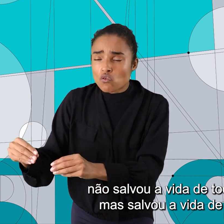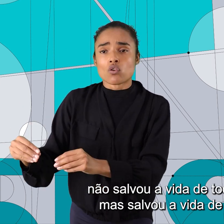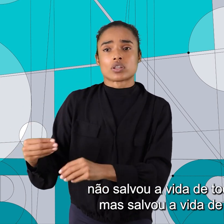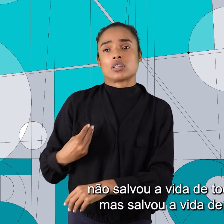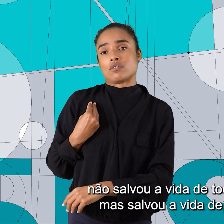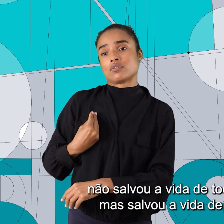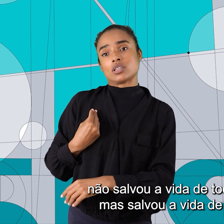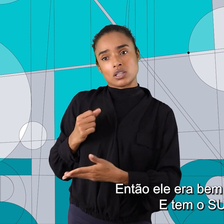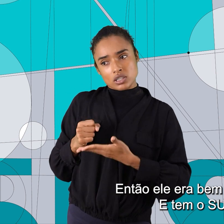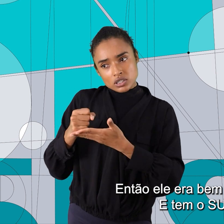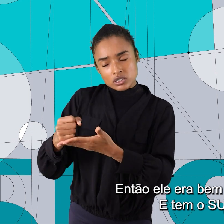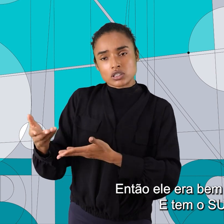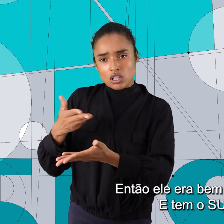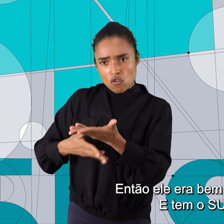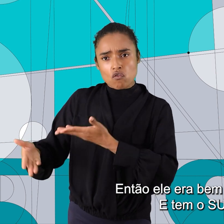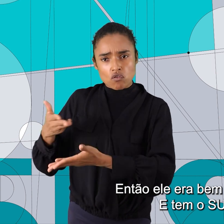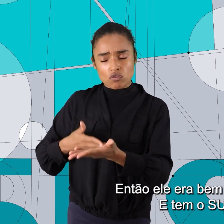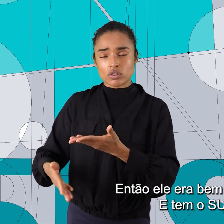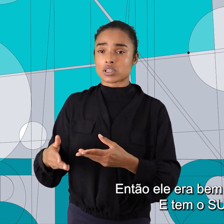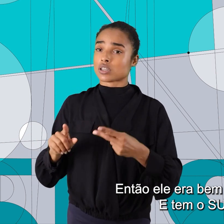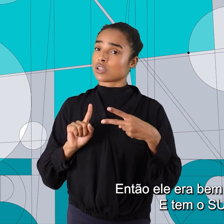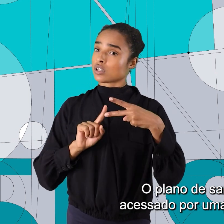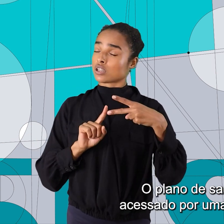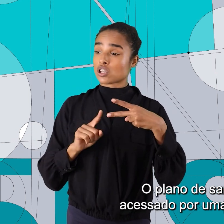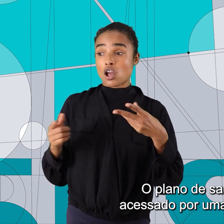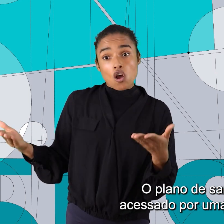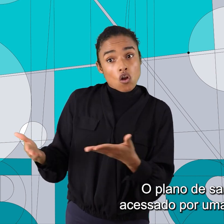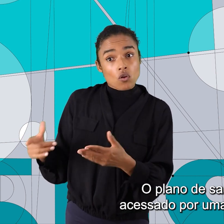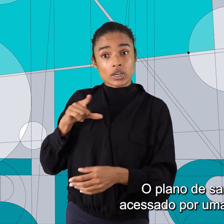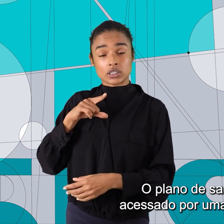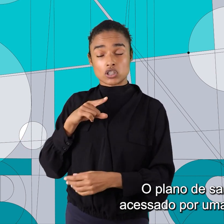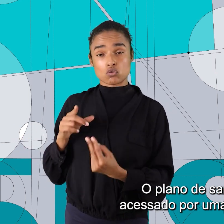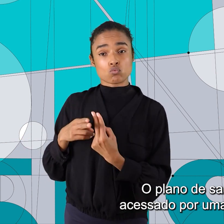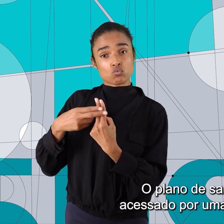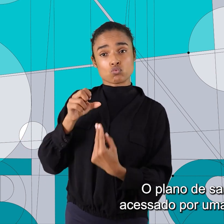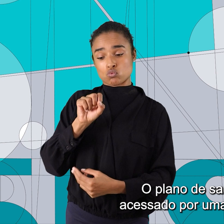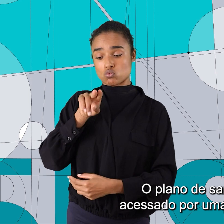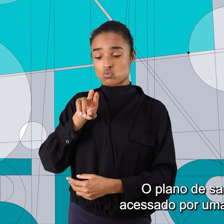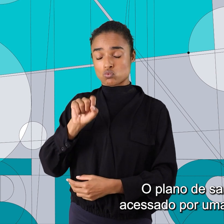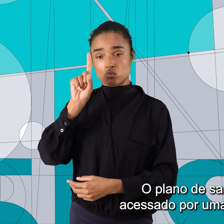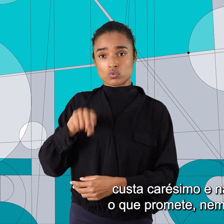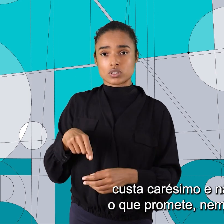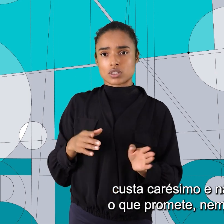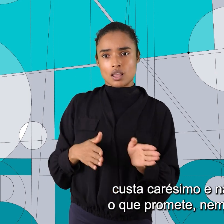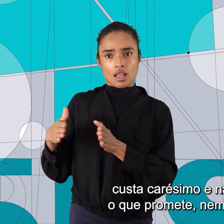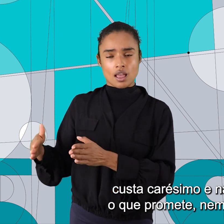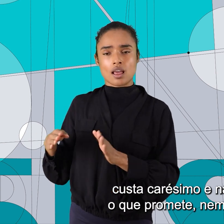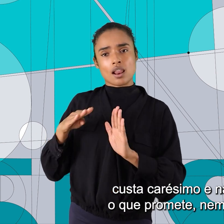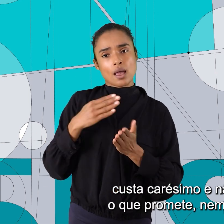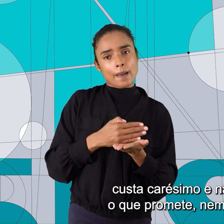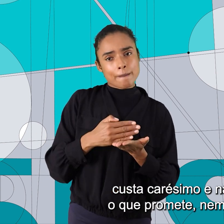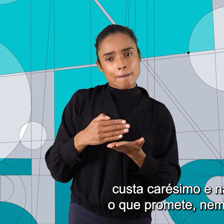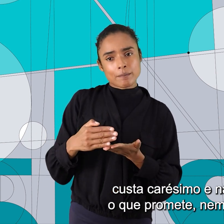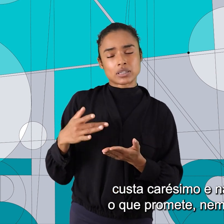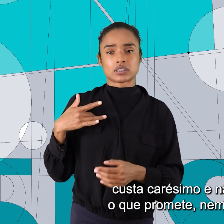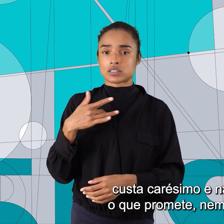mas salvou a vida de muita gente. Então, ele era bem sucedido e tem o SUS. O plano de saúde é acessado por uma minoria, custa carésimo e